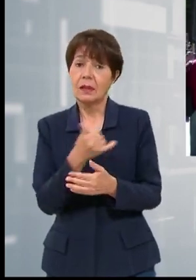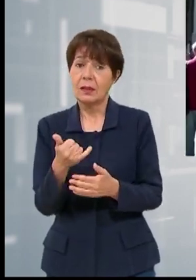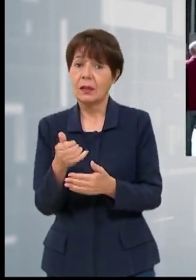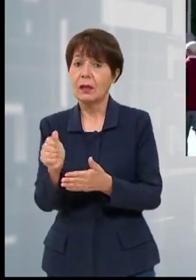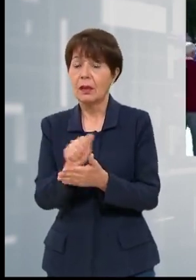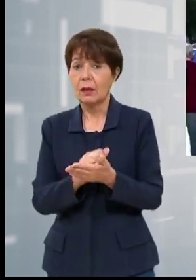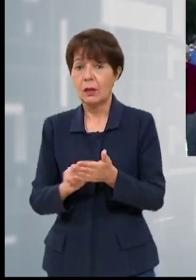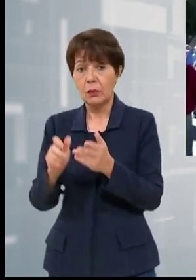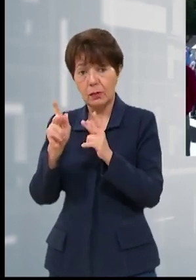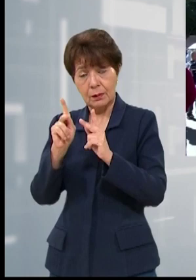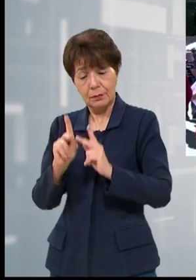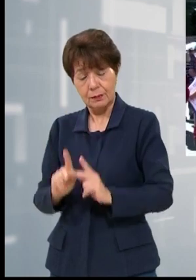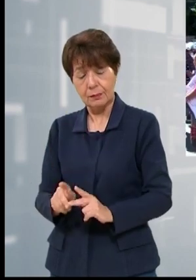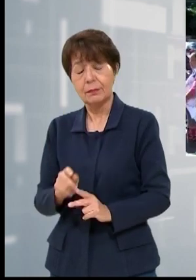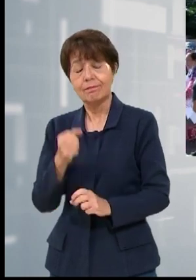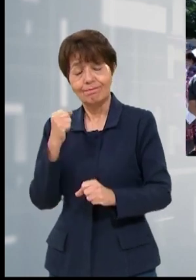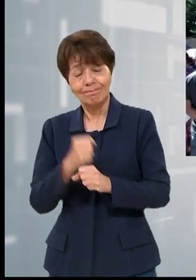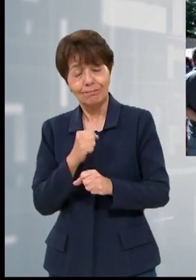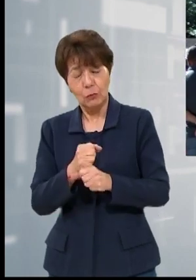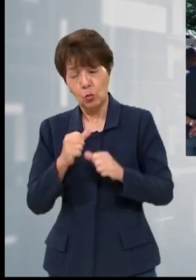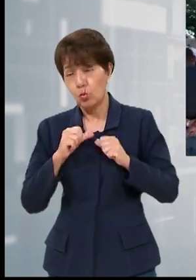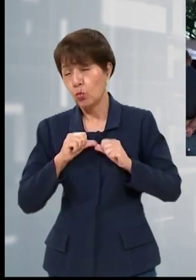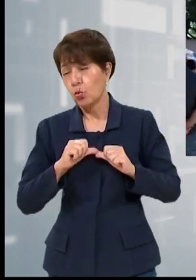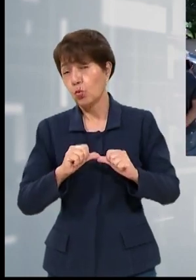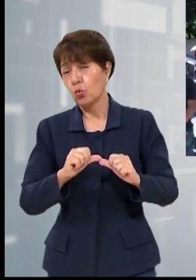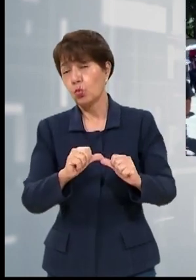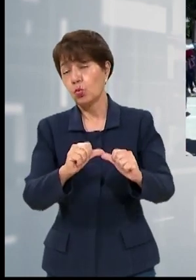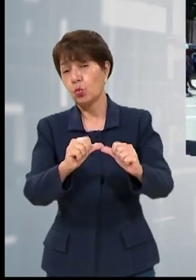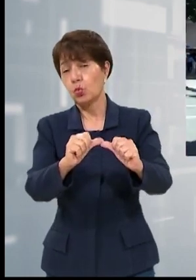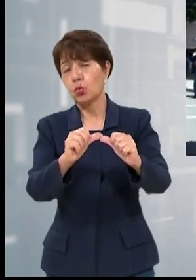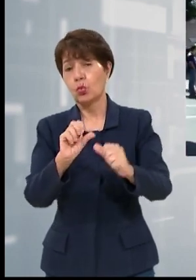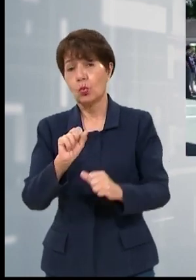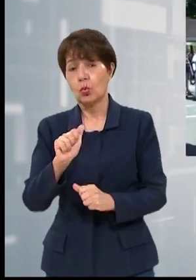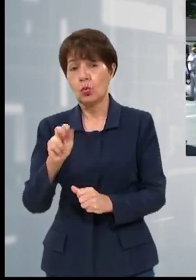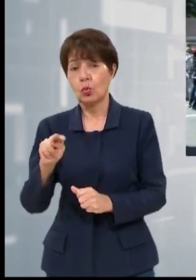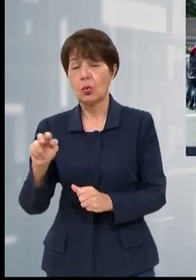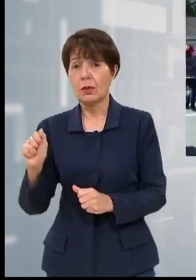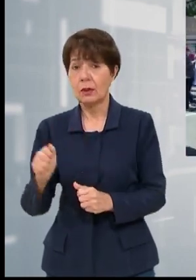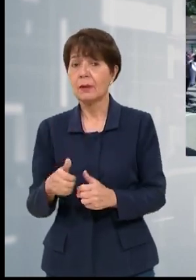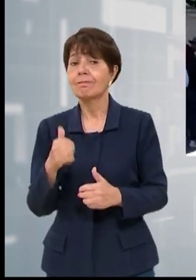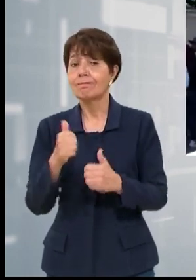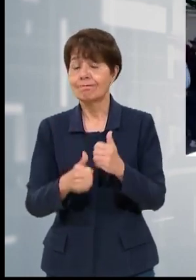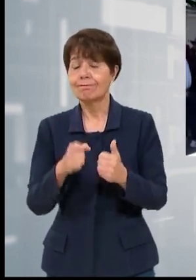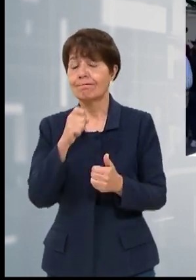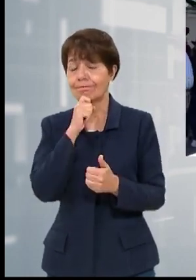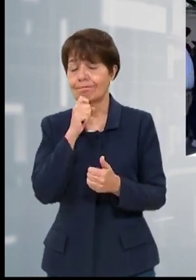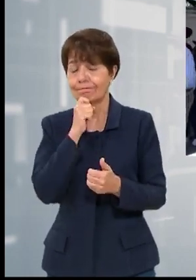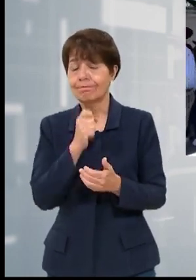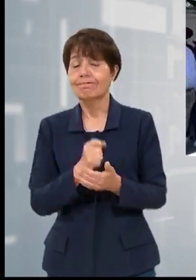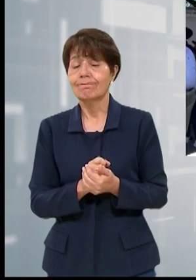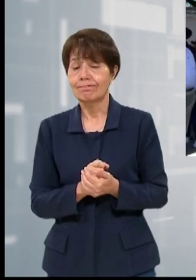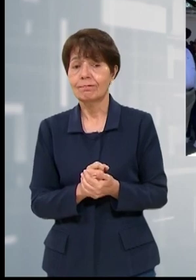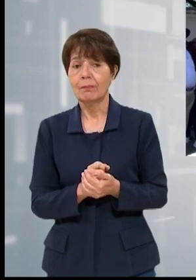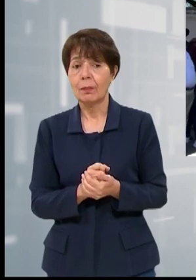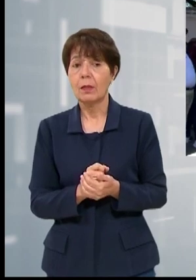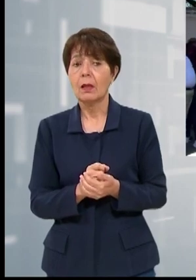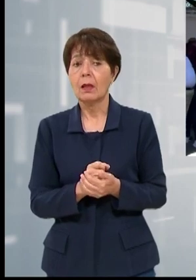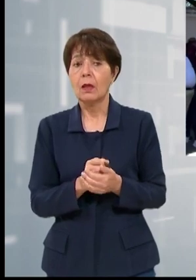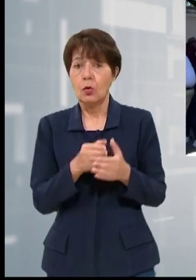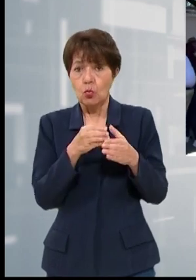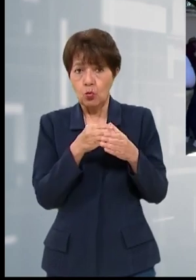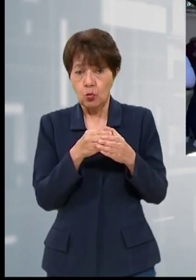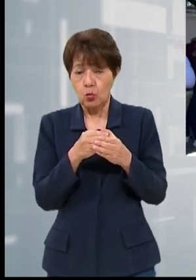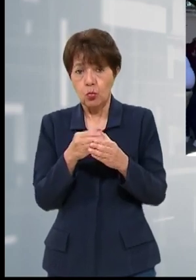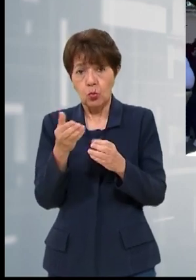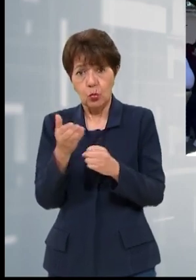su vida útil a la institución, mucho menos en el daño financiero que esto puede dejar. Pero hay que ir despachando poco a poco a